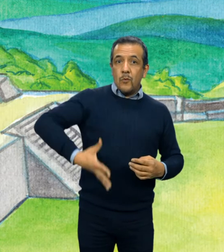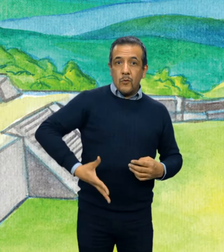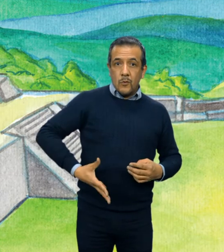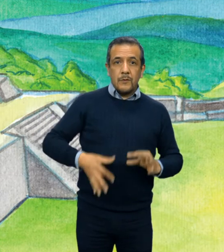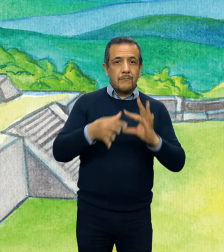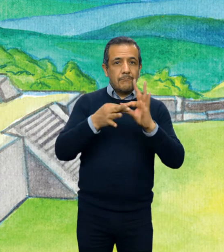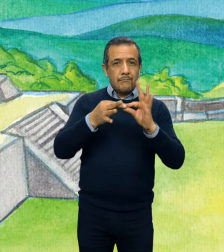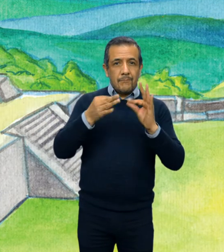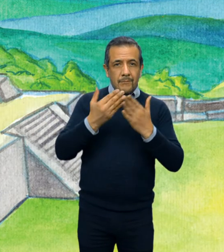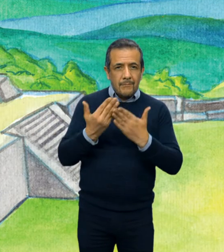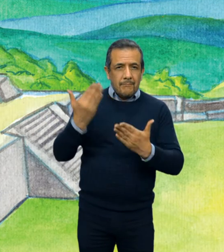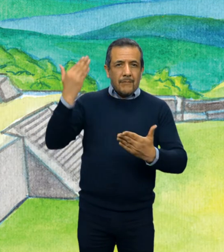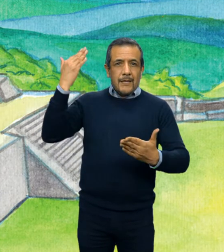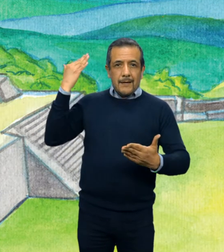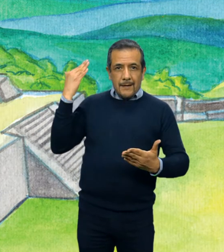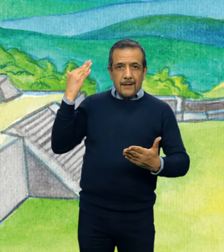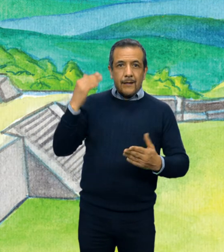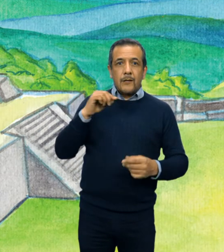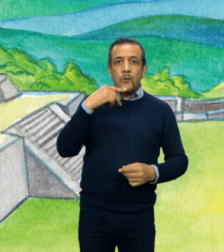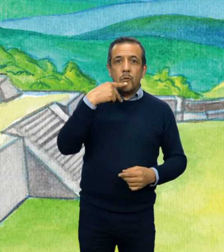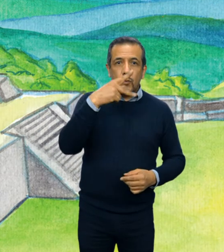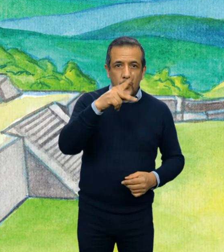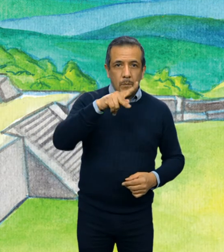un pasado común usando nuestra propia lengua.